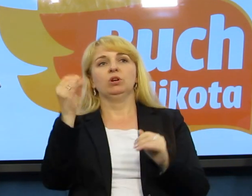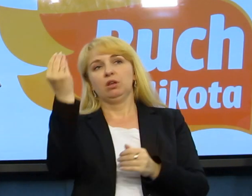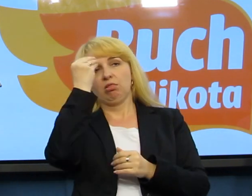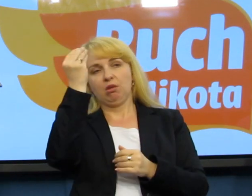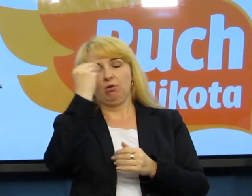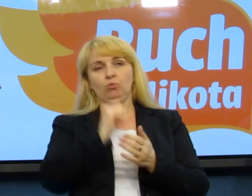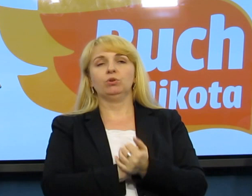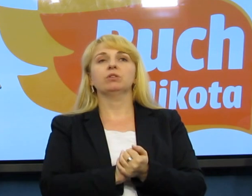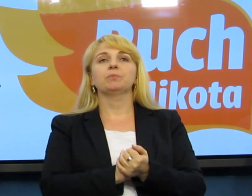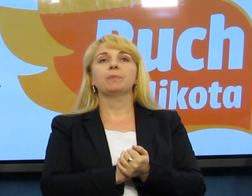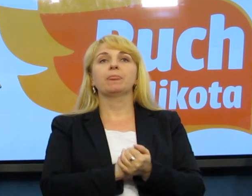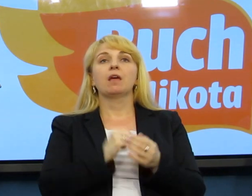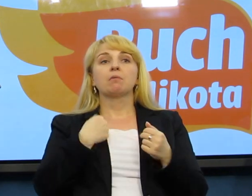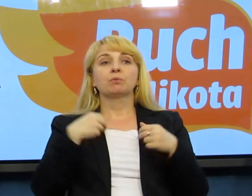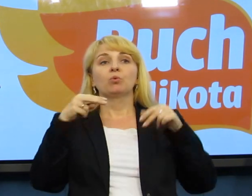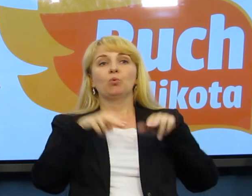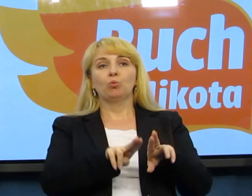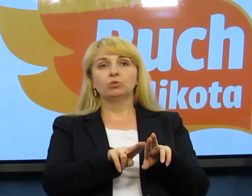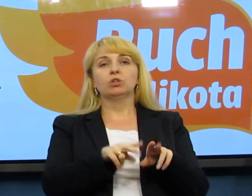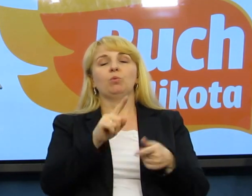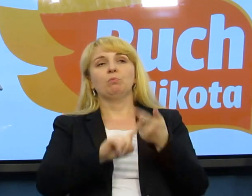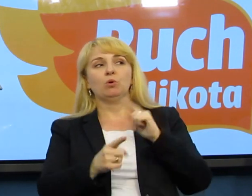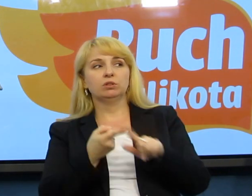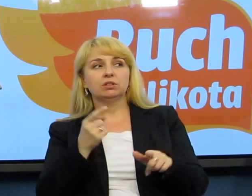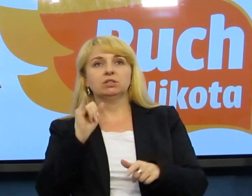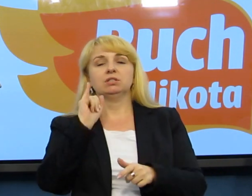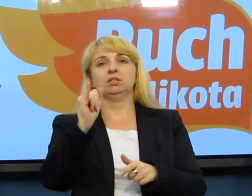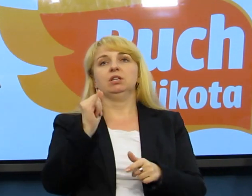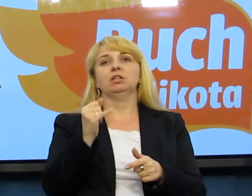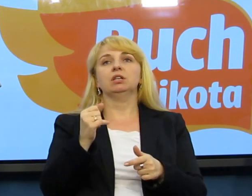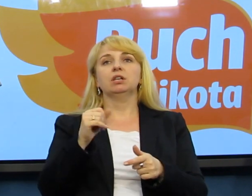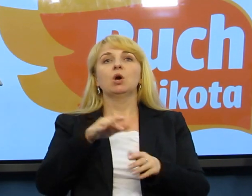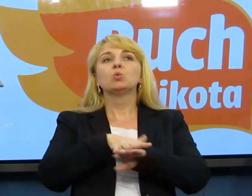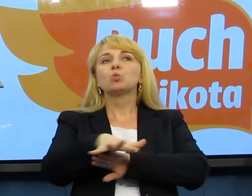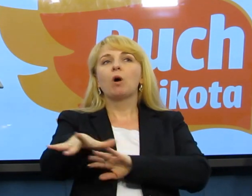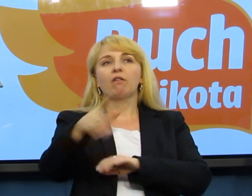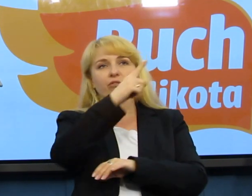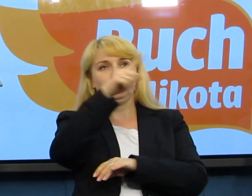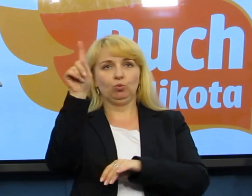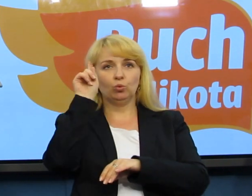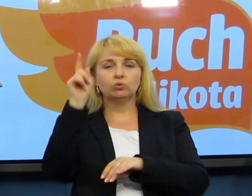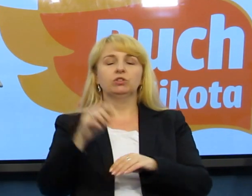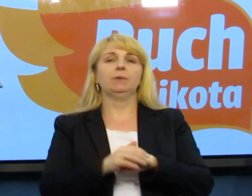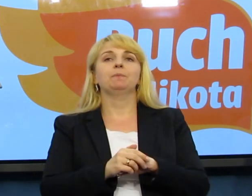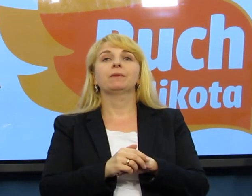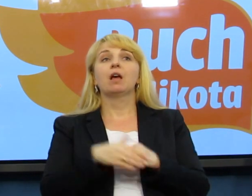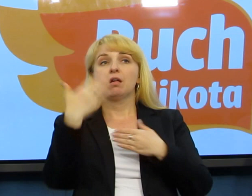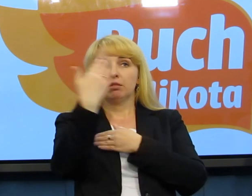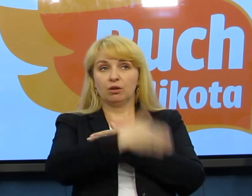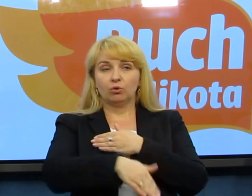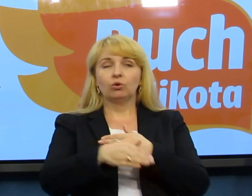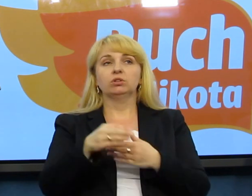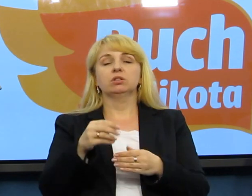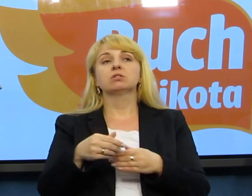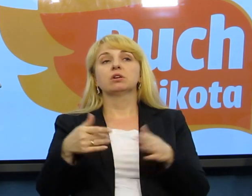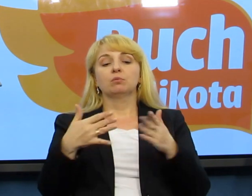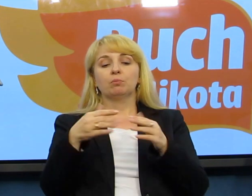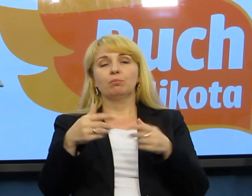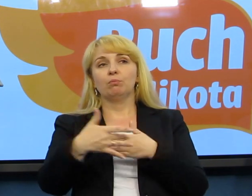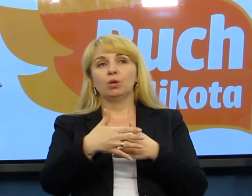marszu wezmą udział politycy, wezmą udział celebryci. Na koniec tego marszu pod Sejmem będą